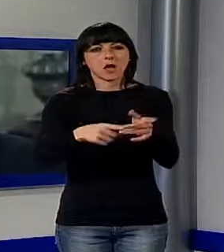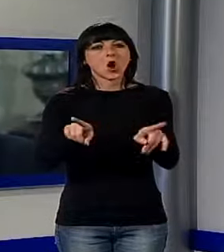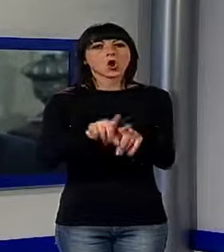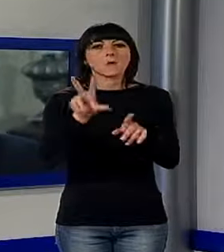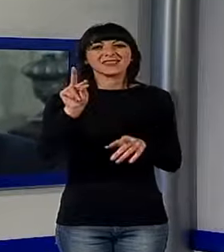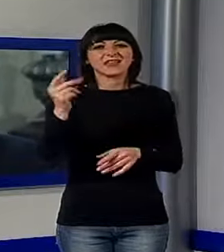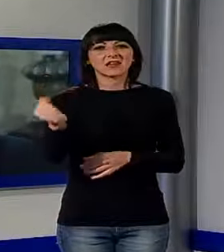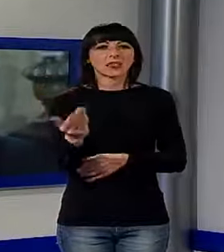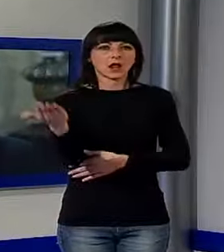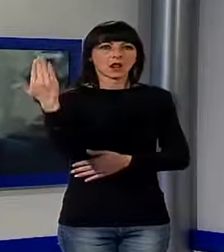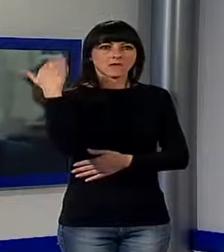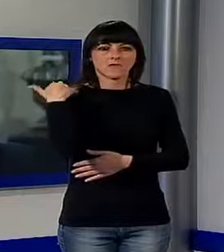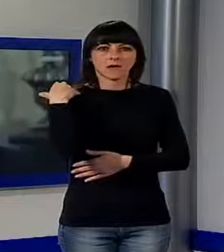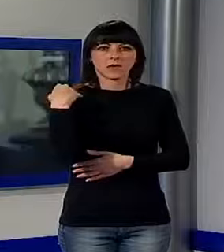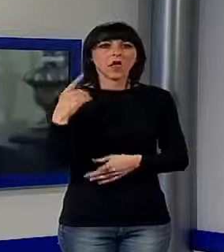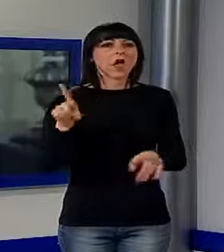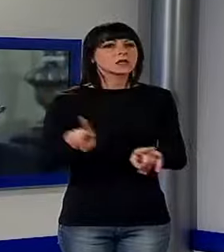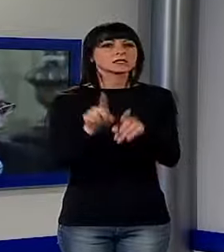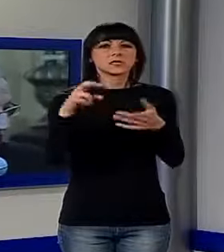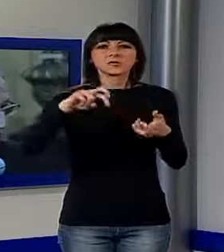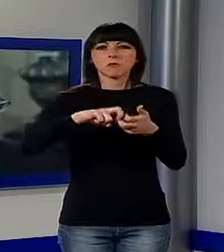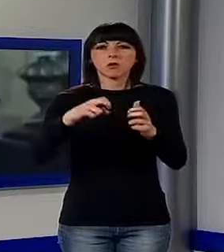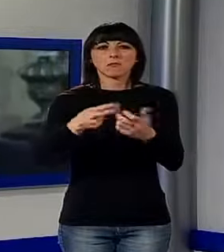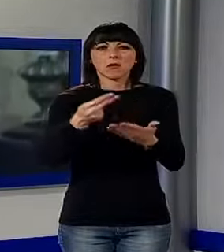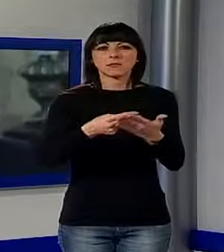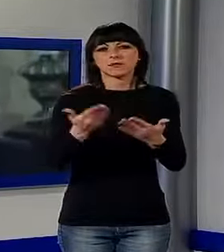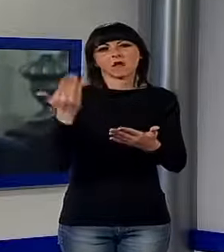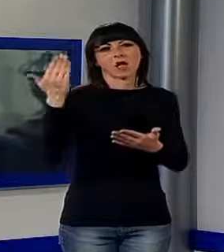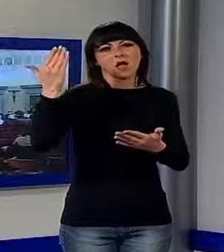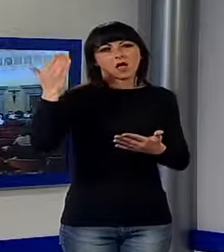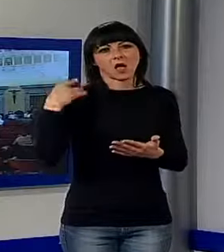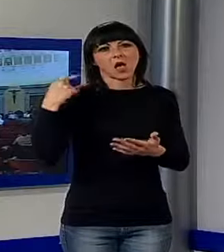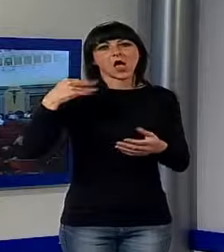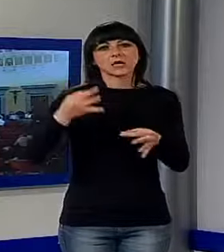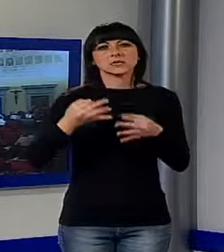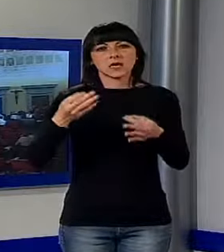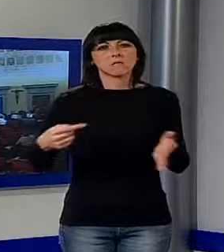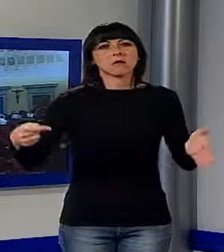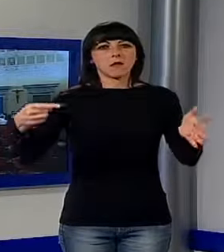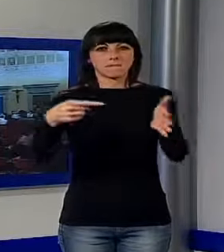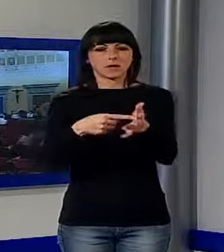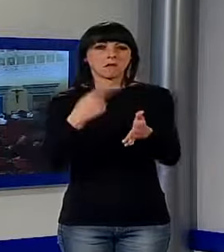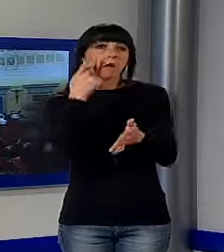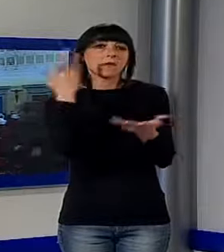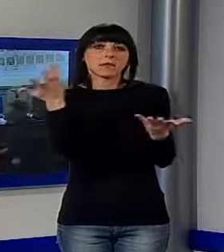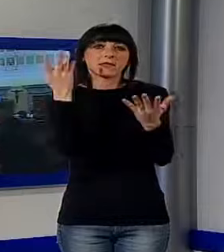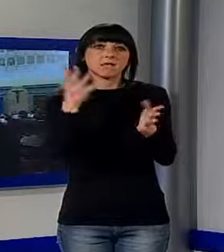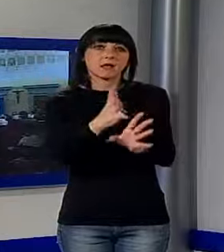problemi che disegnavo 25 anni fa ci sono ancora oggi, basti vedere il traffico, ha detto Sesti.